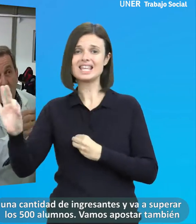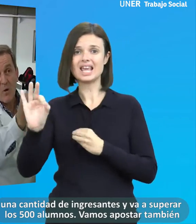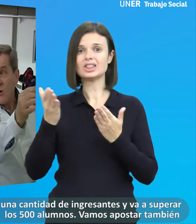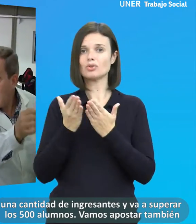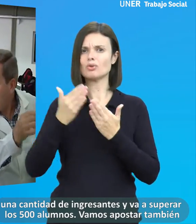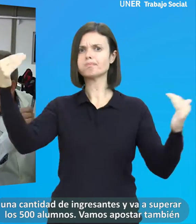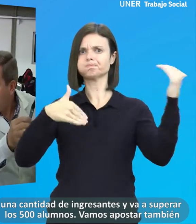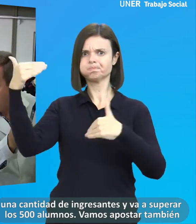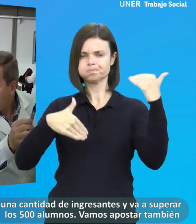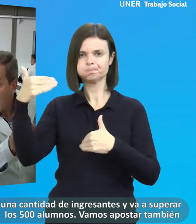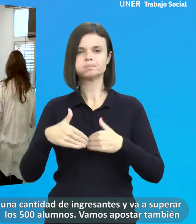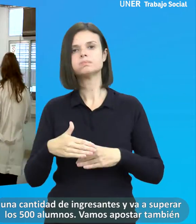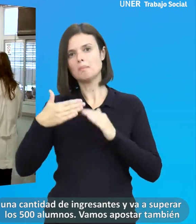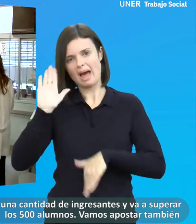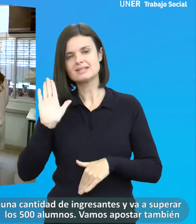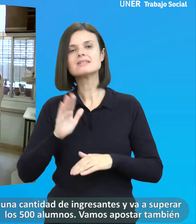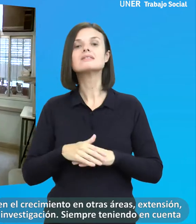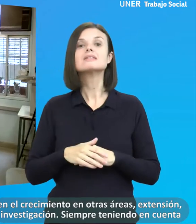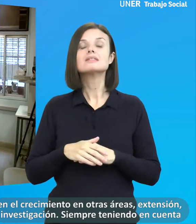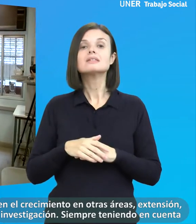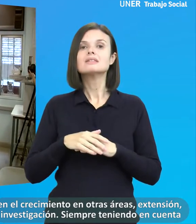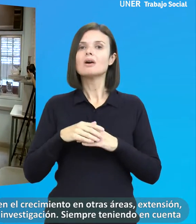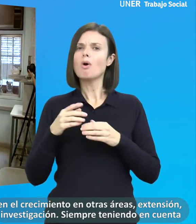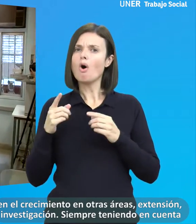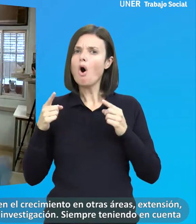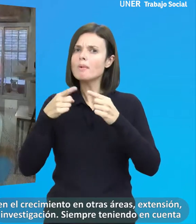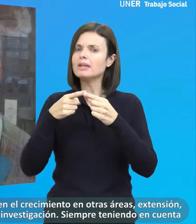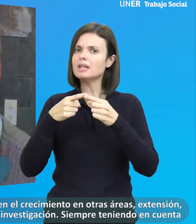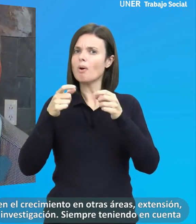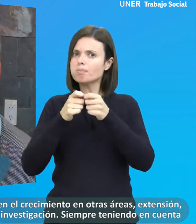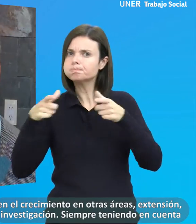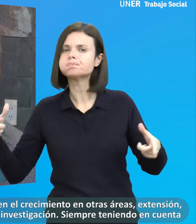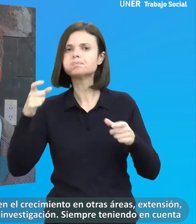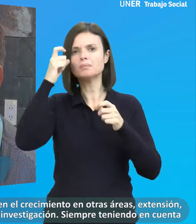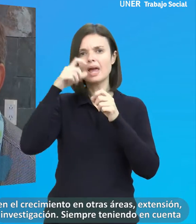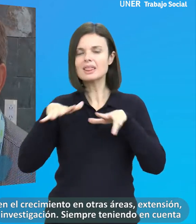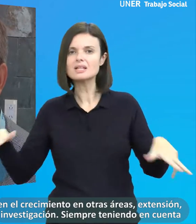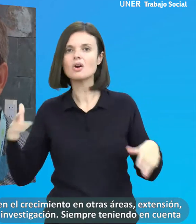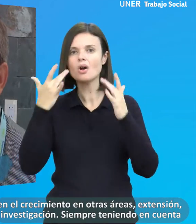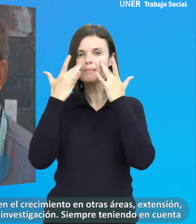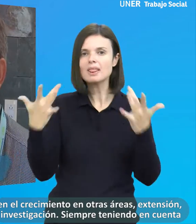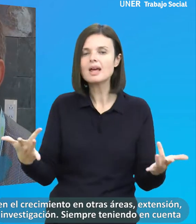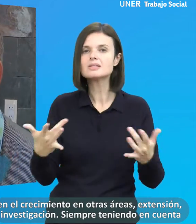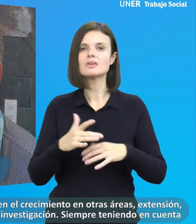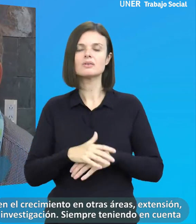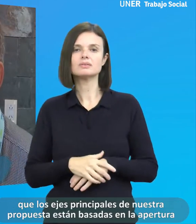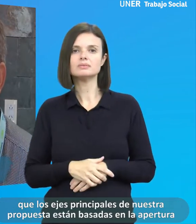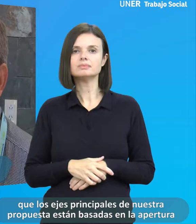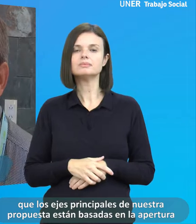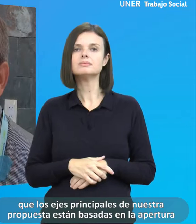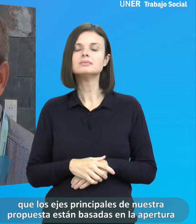alumnos. Vamos a apostar también al crecimiento en otras áreas, extensión, investigación,